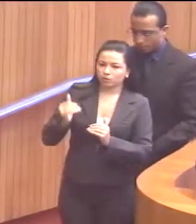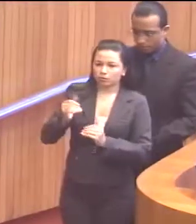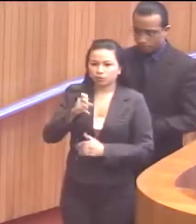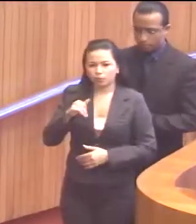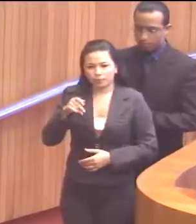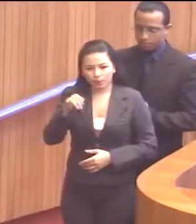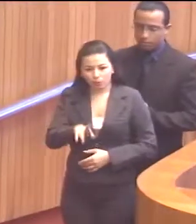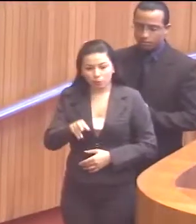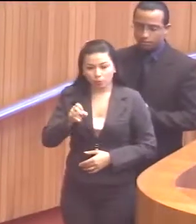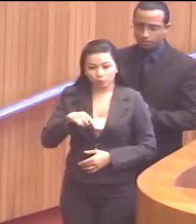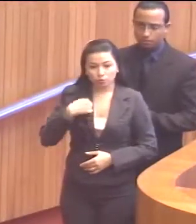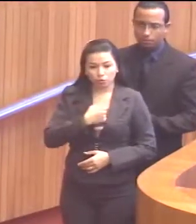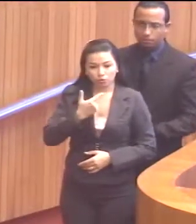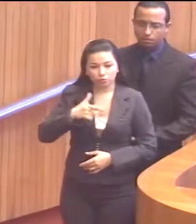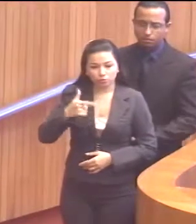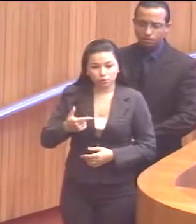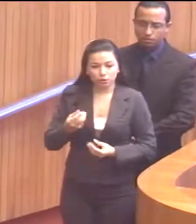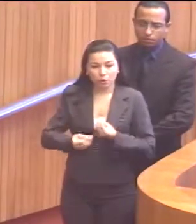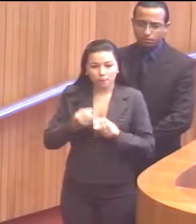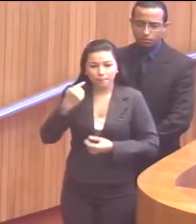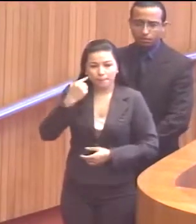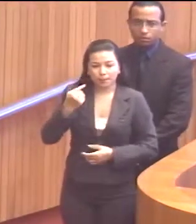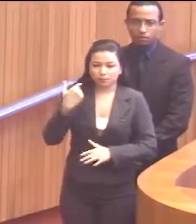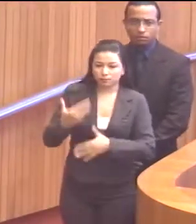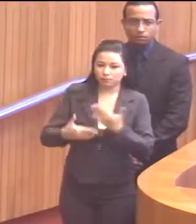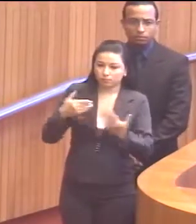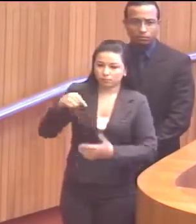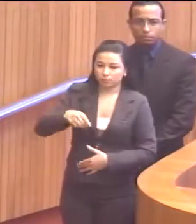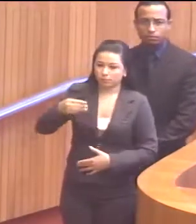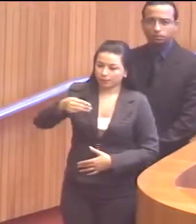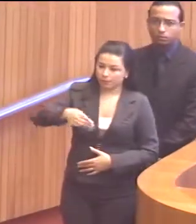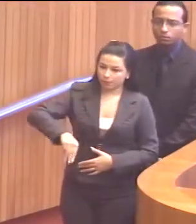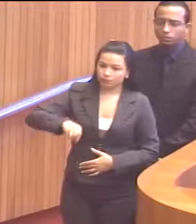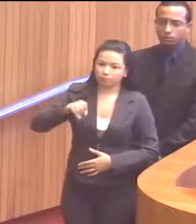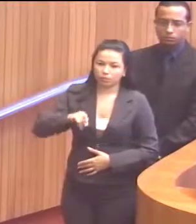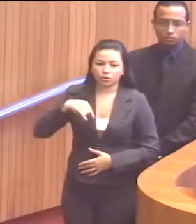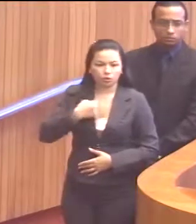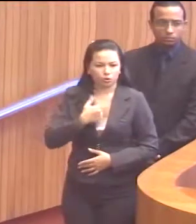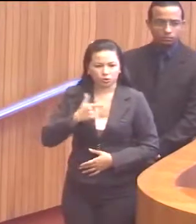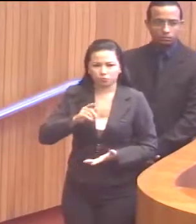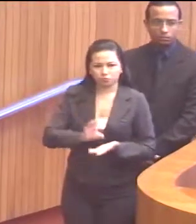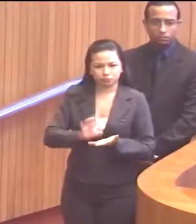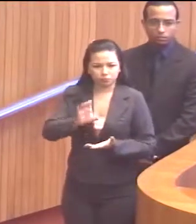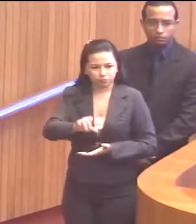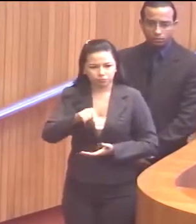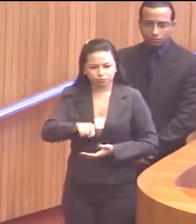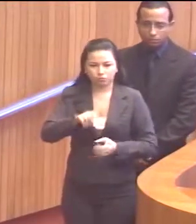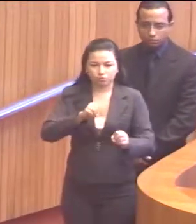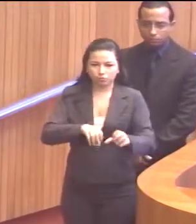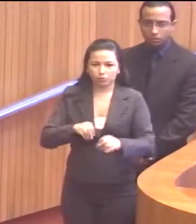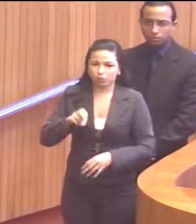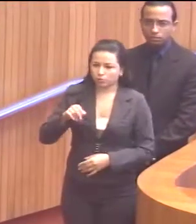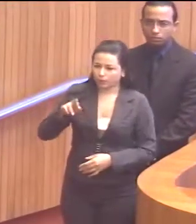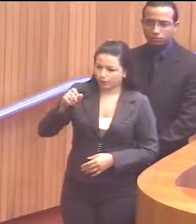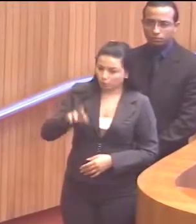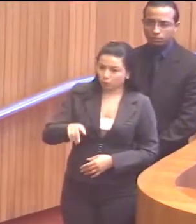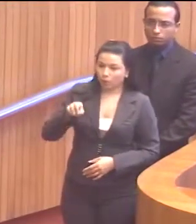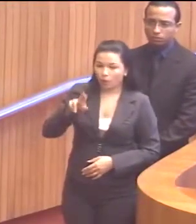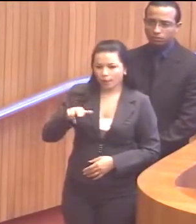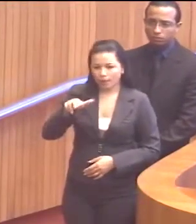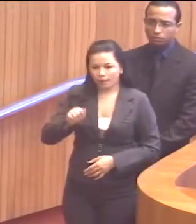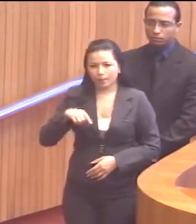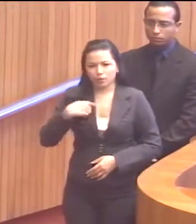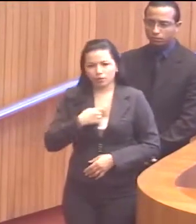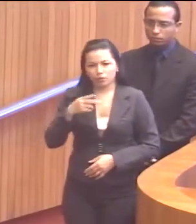não temos não tem como a gente pensar em desenvolvimento nesse Maranhão se a gente não investir no ensino superior. E a